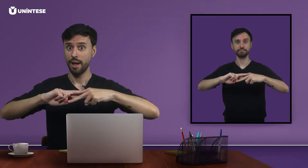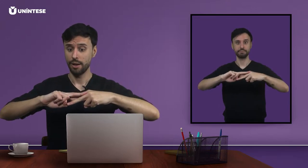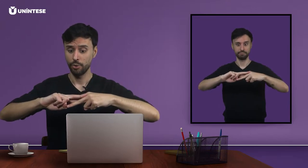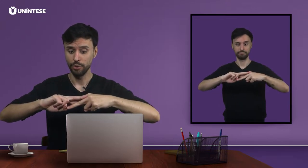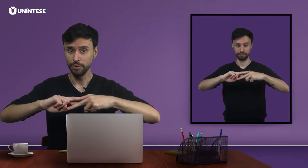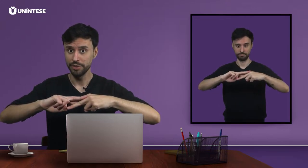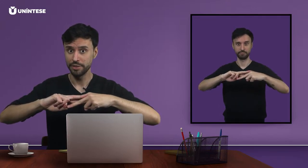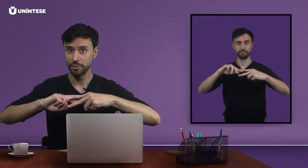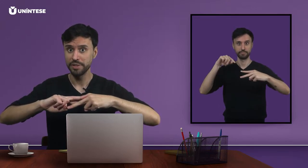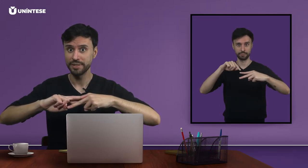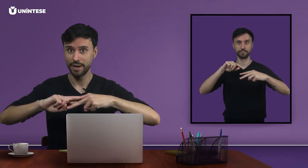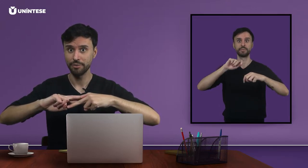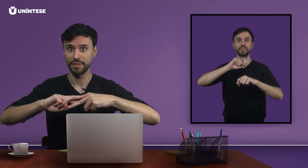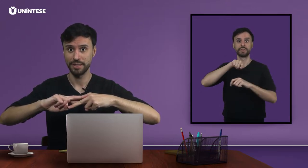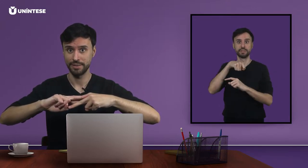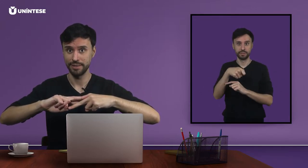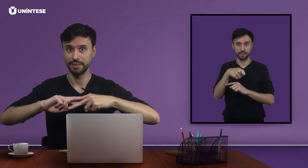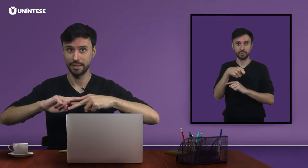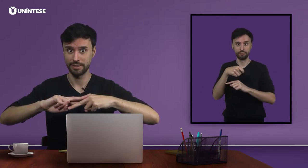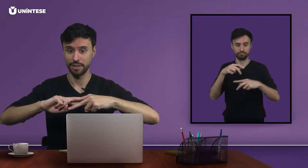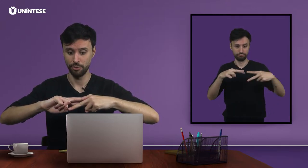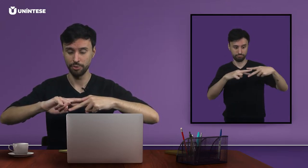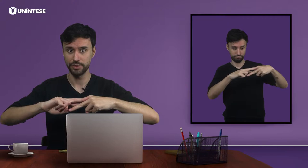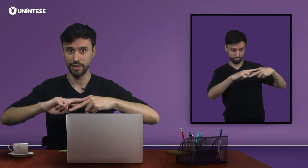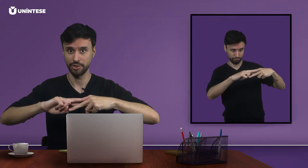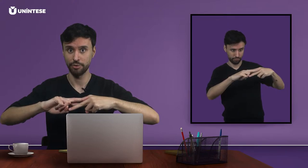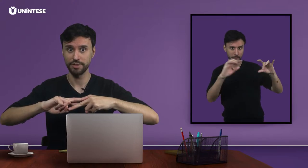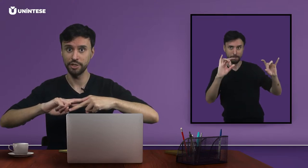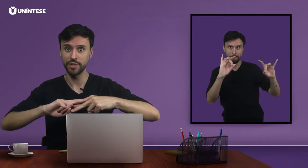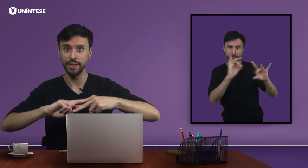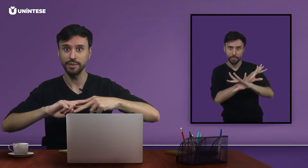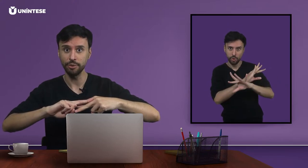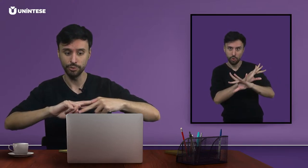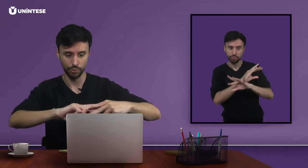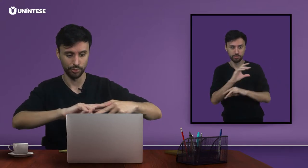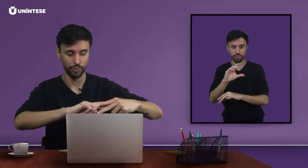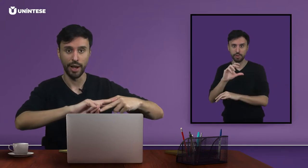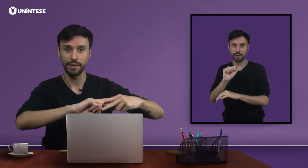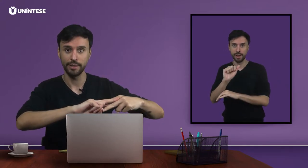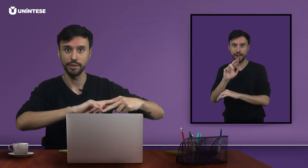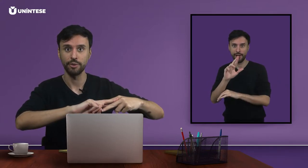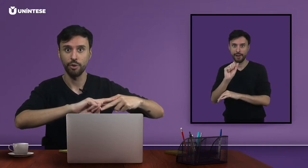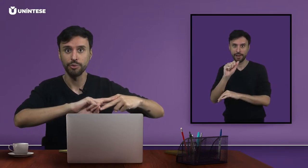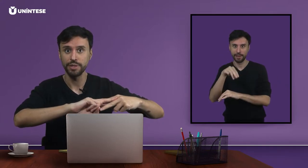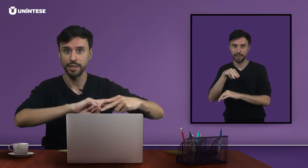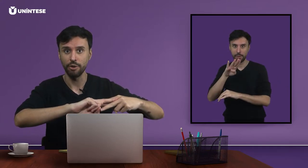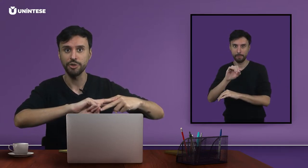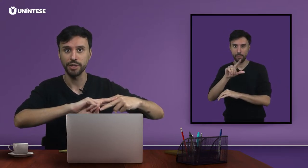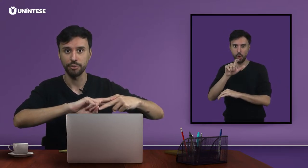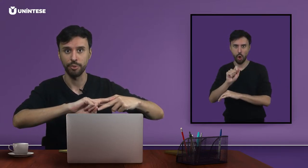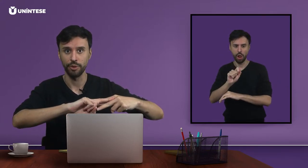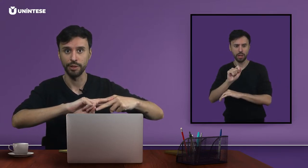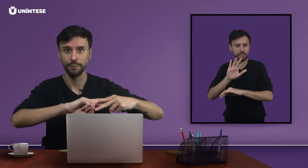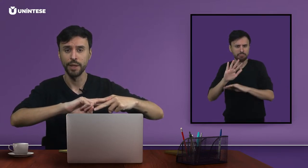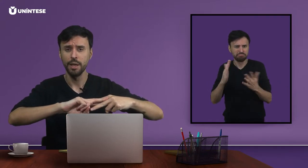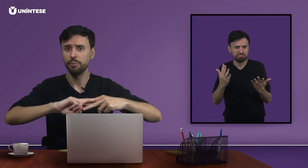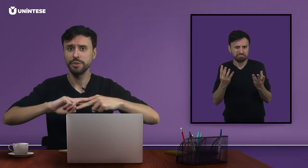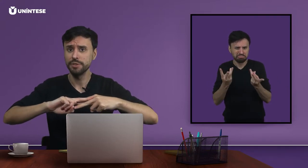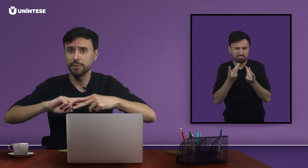Quando vocês observam esta sinalização, ou seja, vocês já tem o todo aqui com o sinal de carambola, muitas vezes